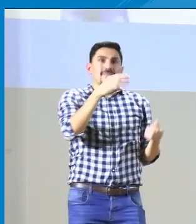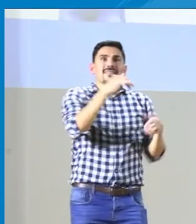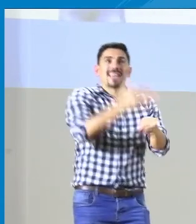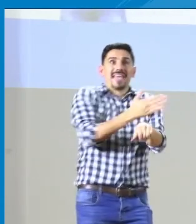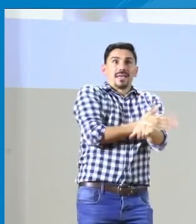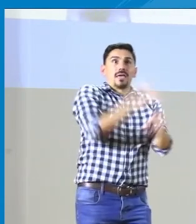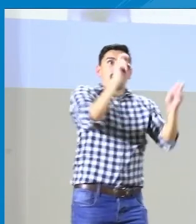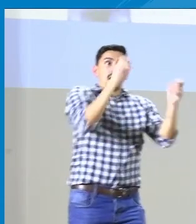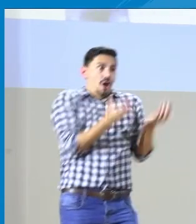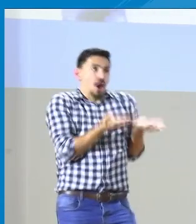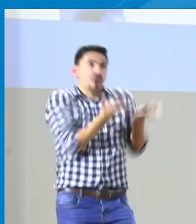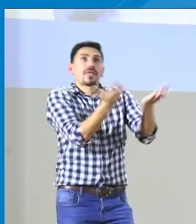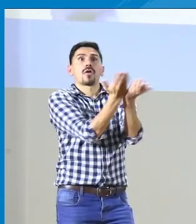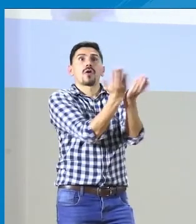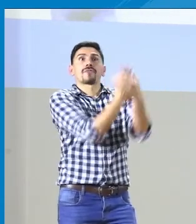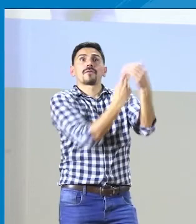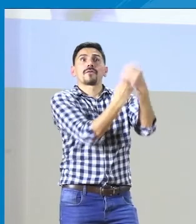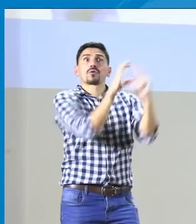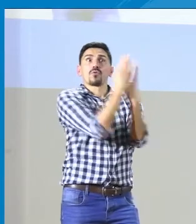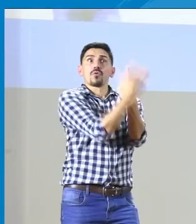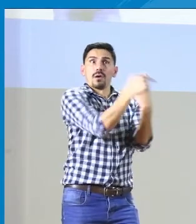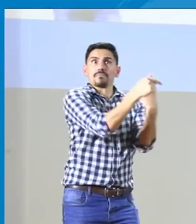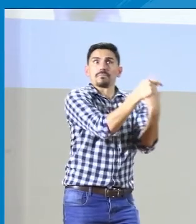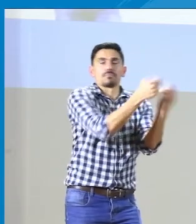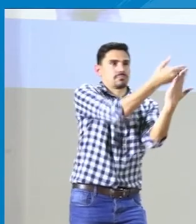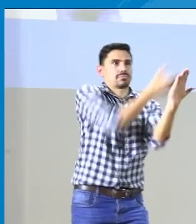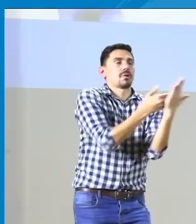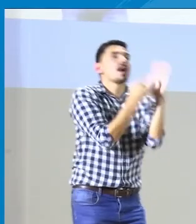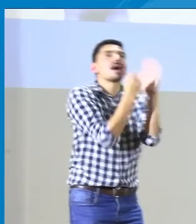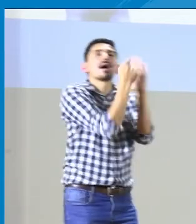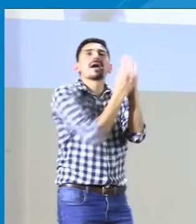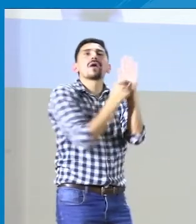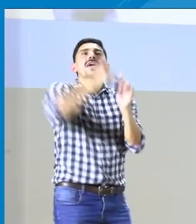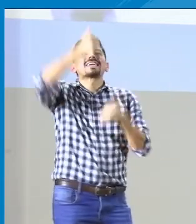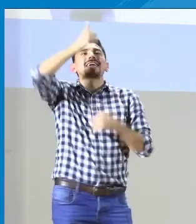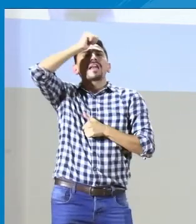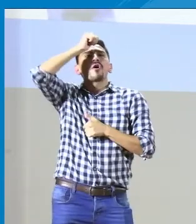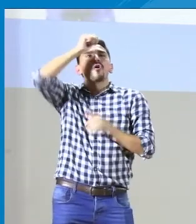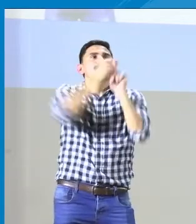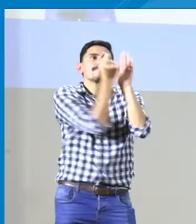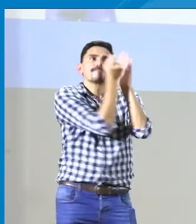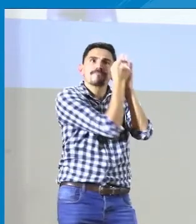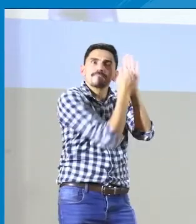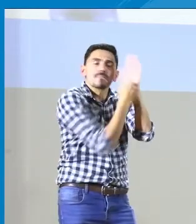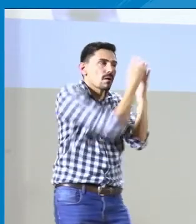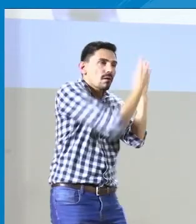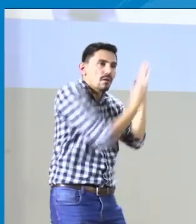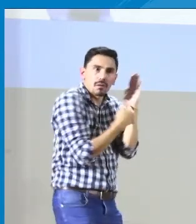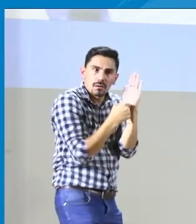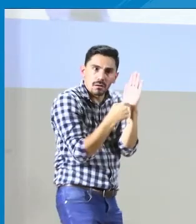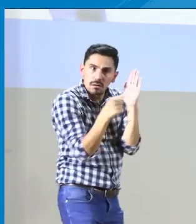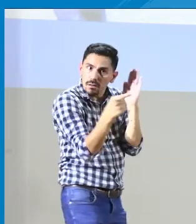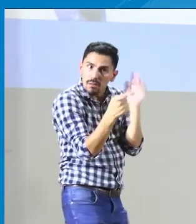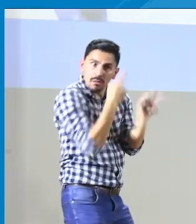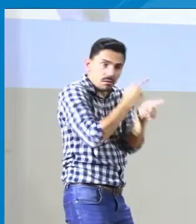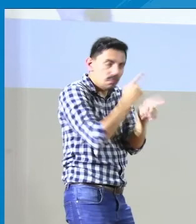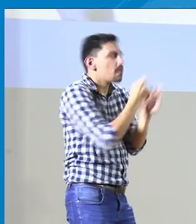Ok, entonces aquí estamos hablando de la oferta educativa bilingüe y bicultural, entonces como sabemos hay unos